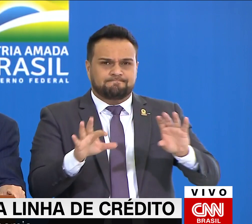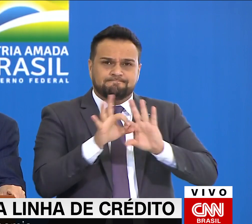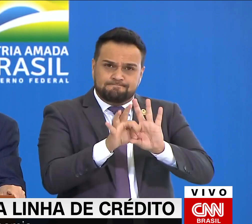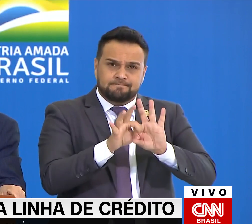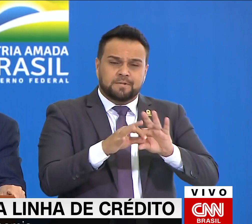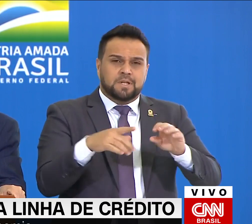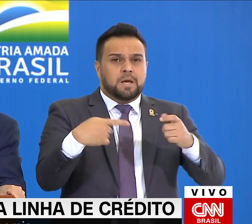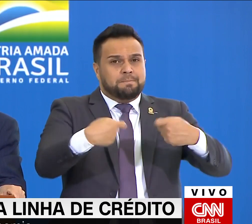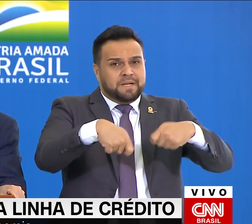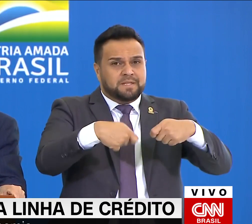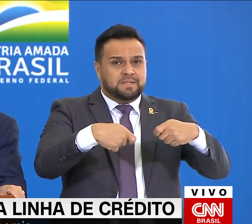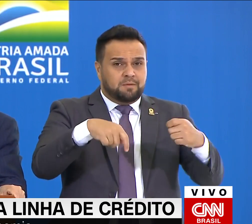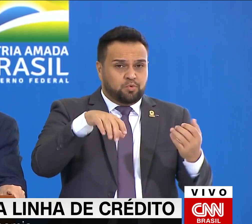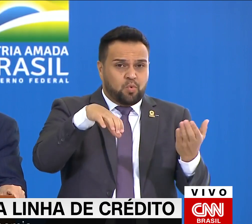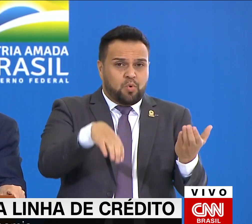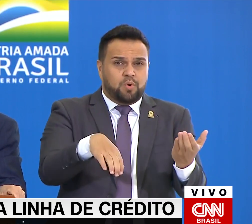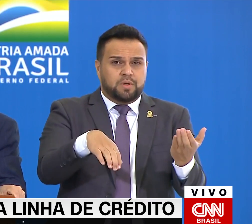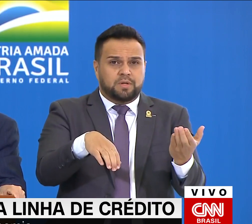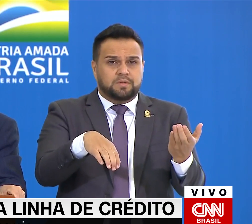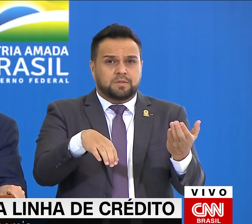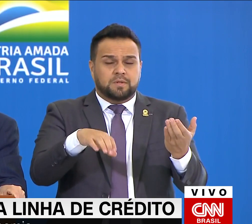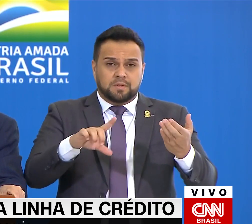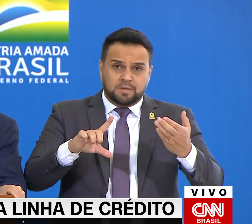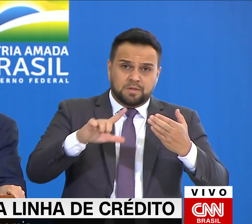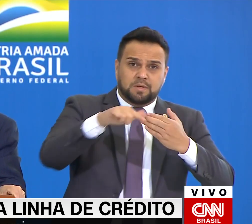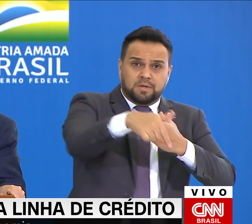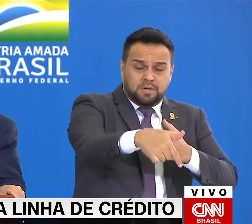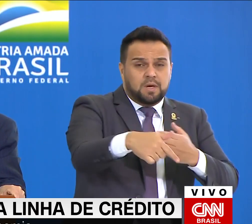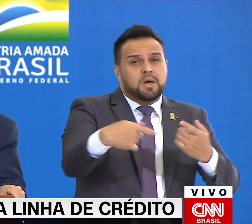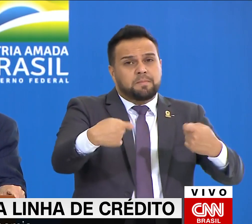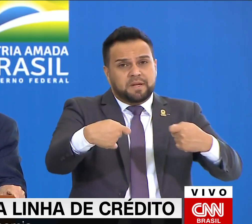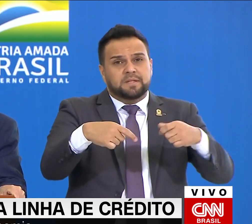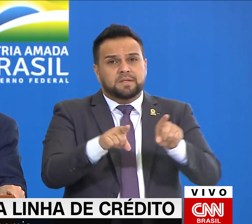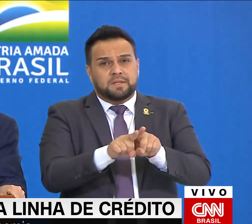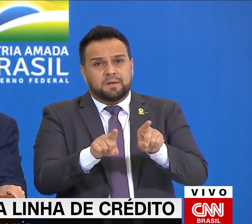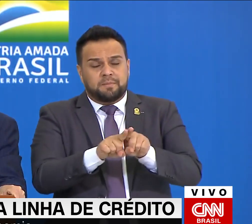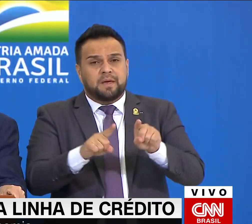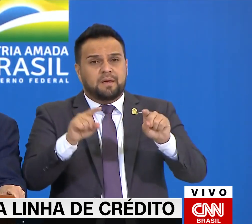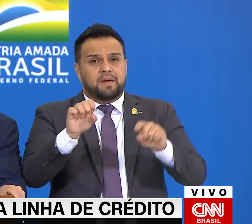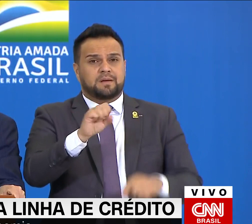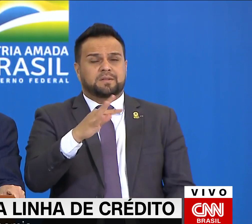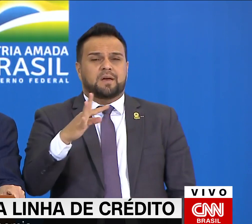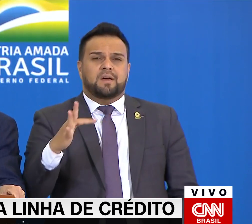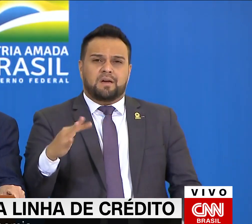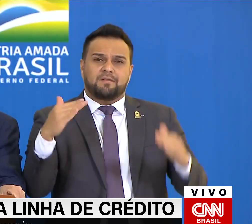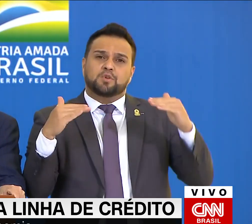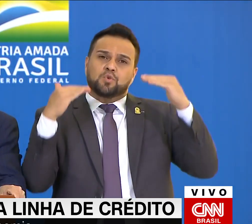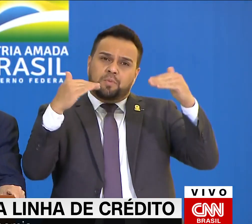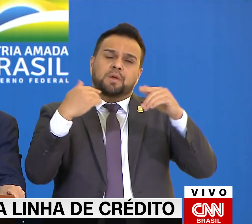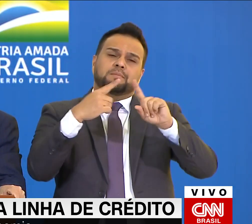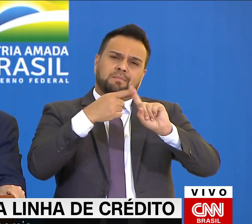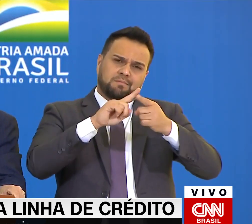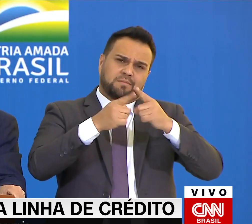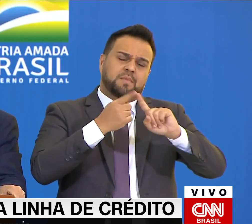e nós precisamos, posteriormente, de uma interpretação também do Supremo, com quem temos conversado,